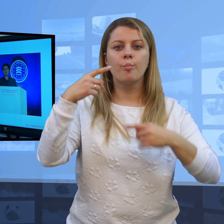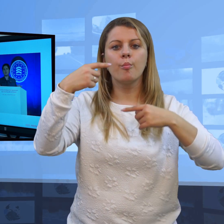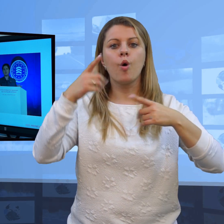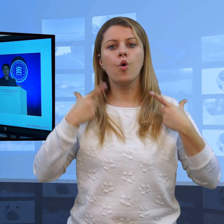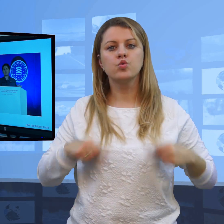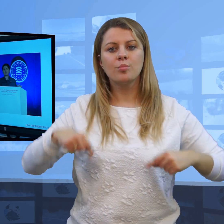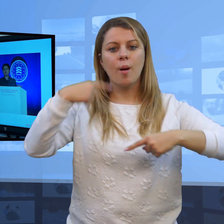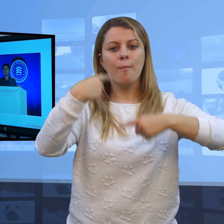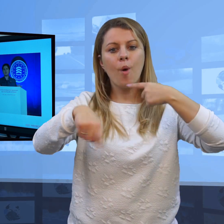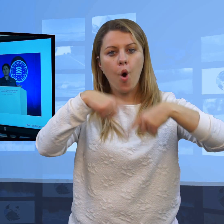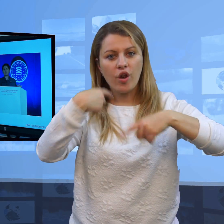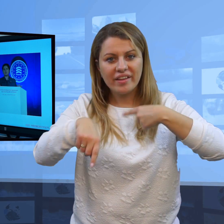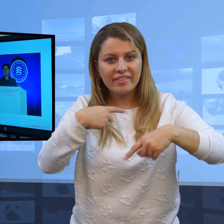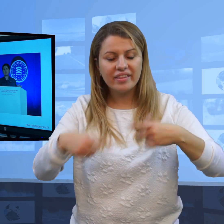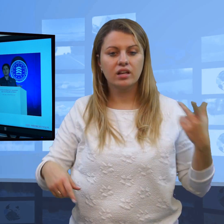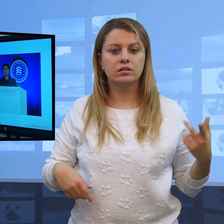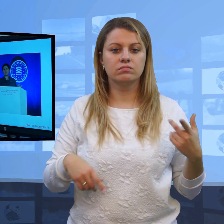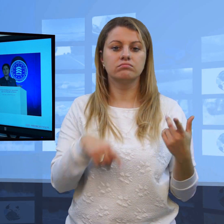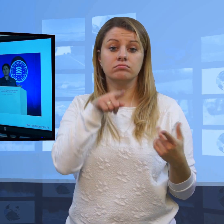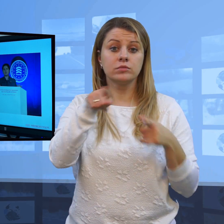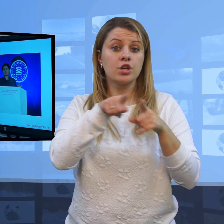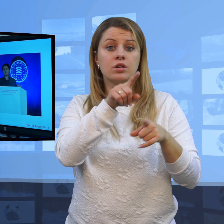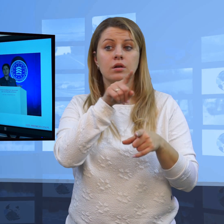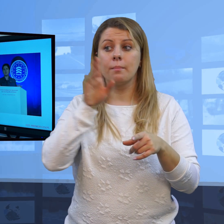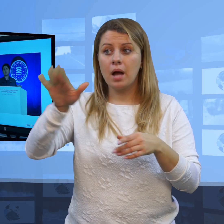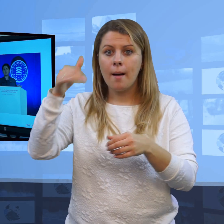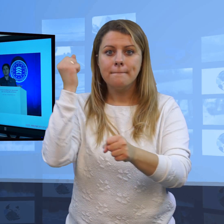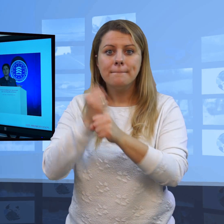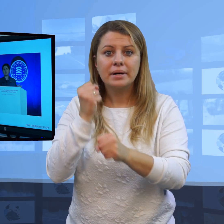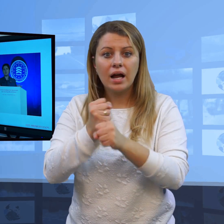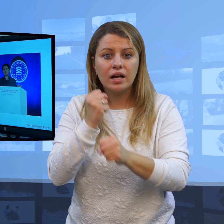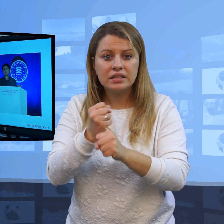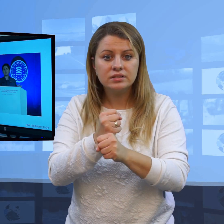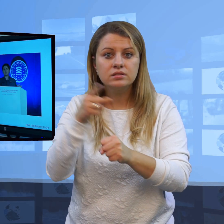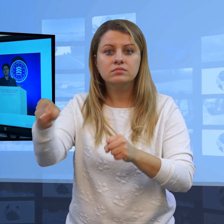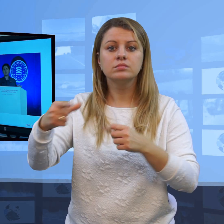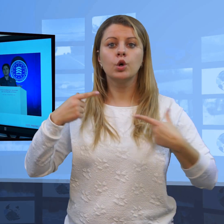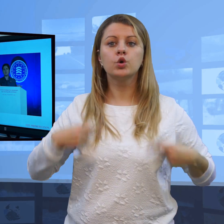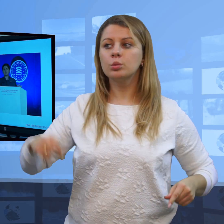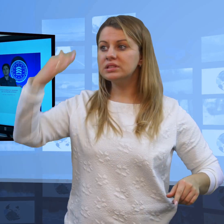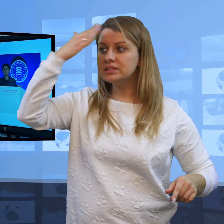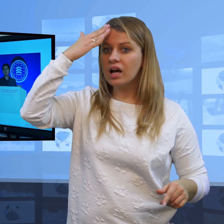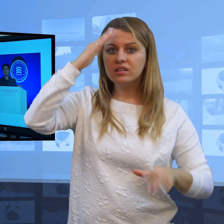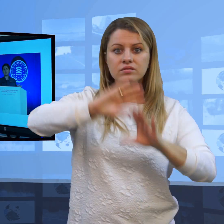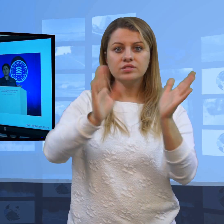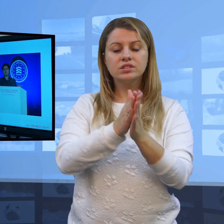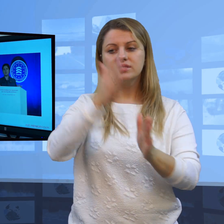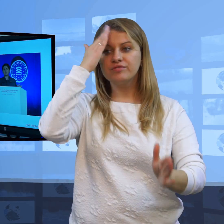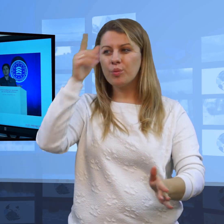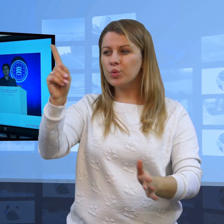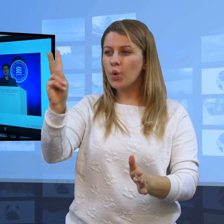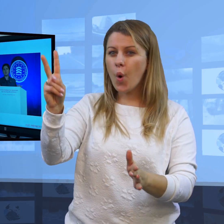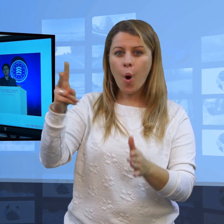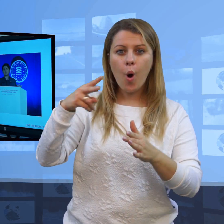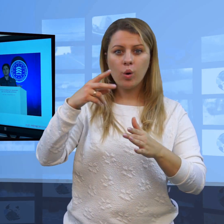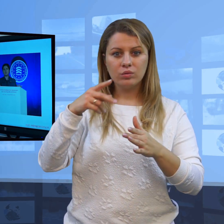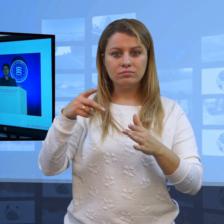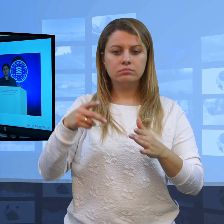materiał upublikować. Polityk jest w pracy, jest osobą publiczną, jest osobą znaną, wolno robić